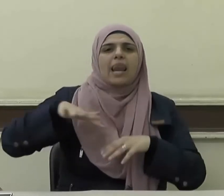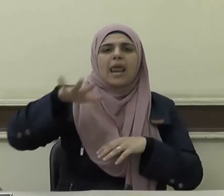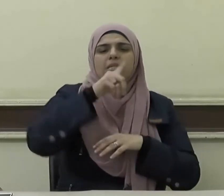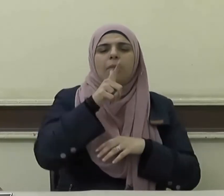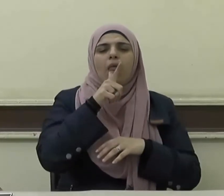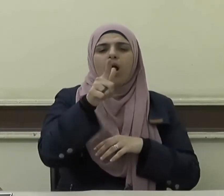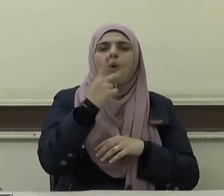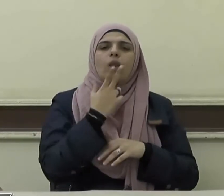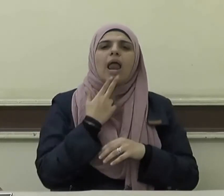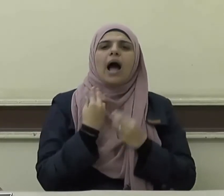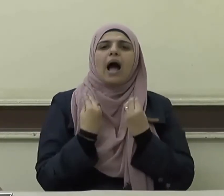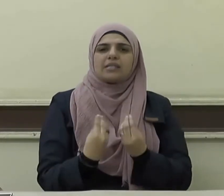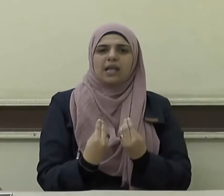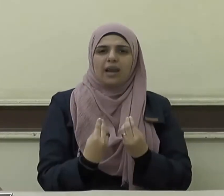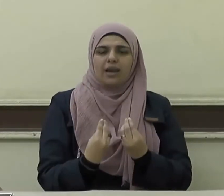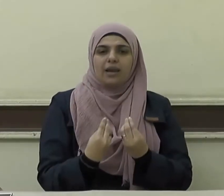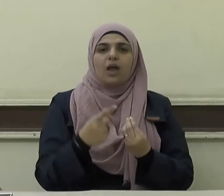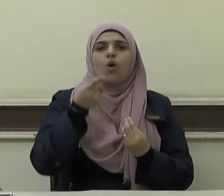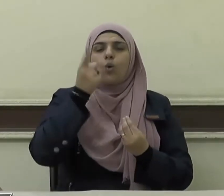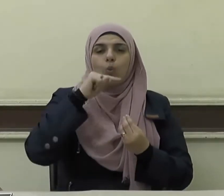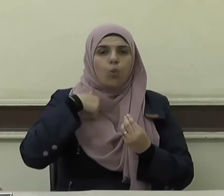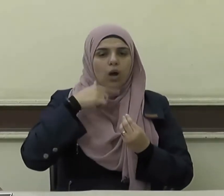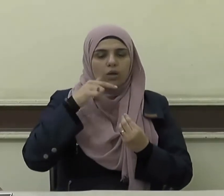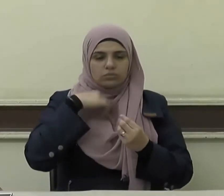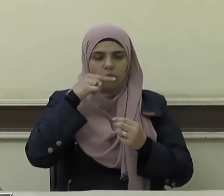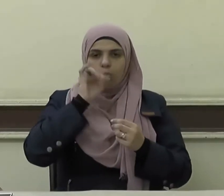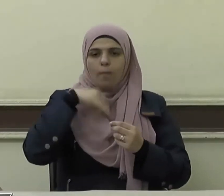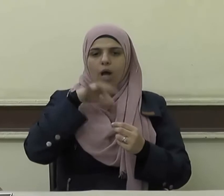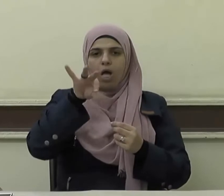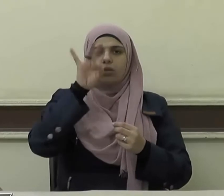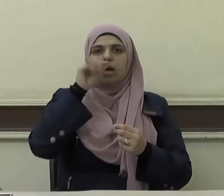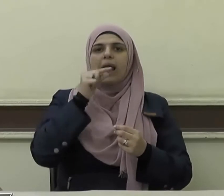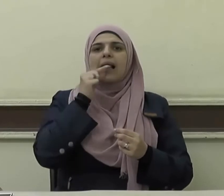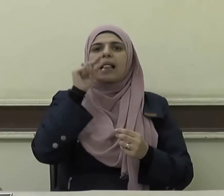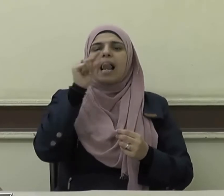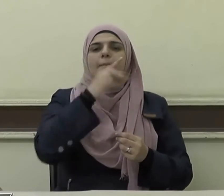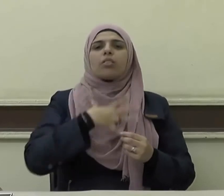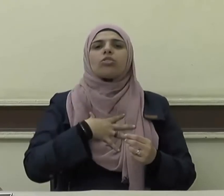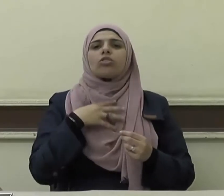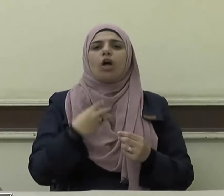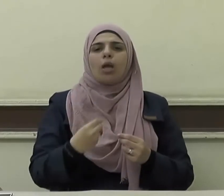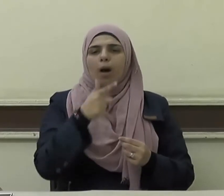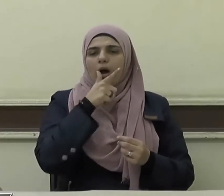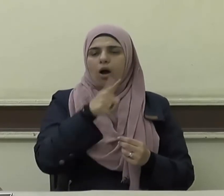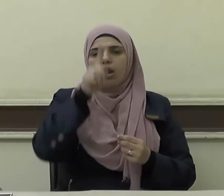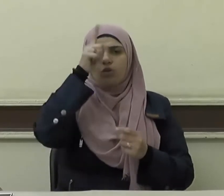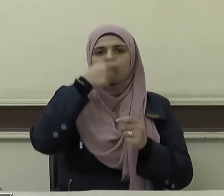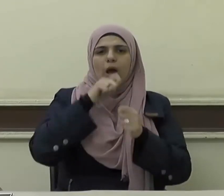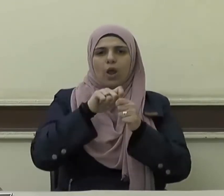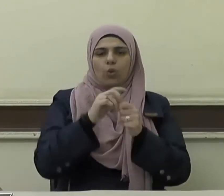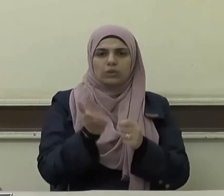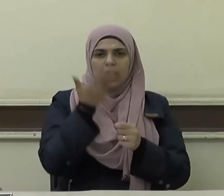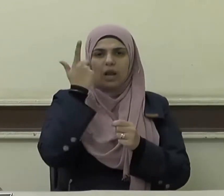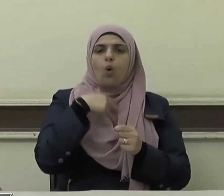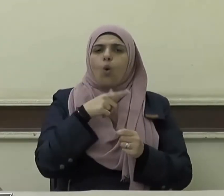الناس بالقول الحسن وتخير الكلمة الطيبة قال تعالى